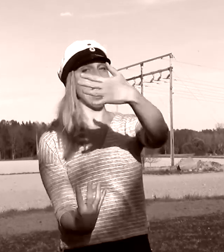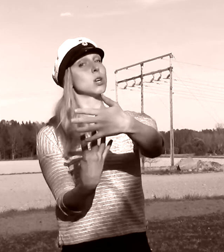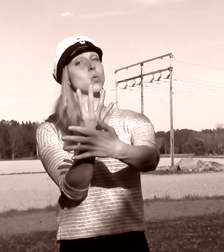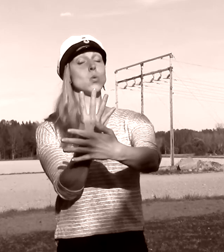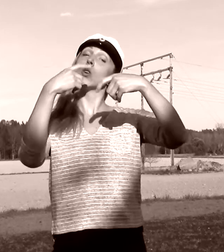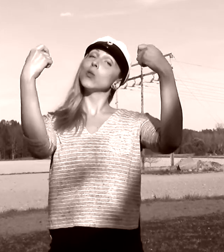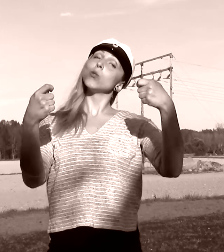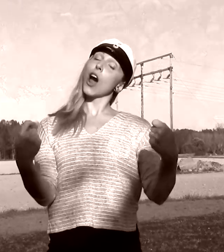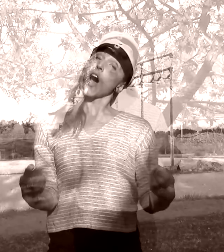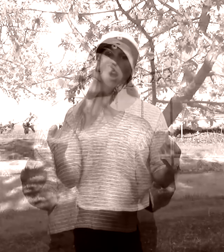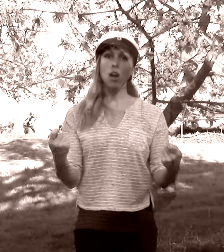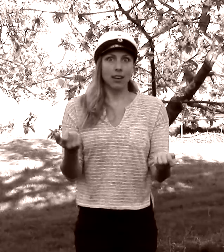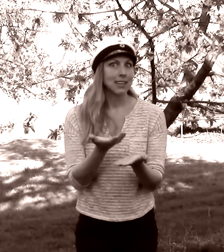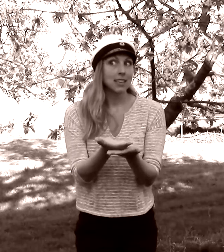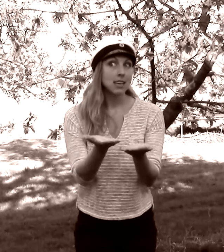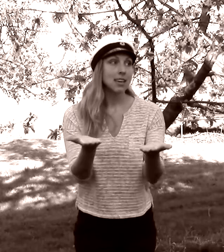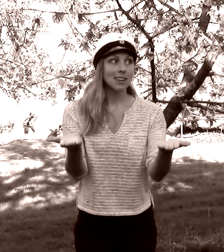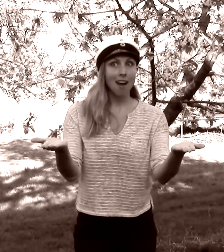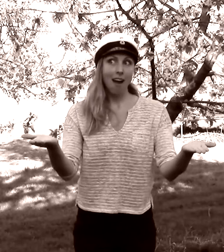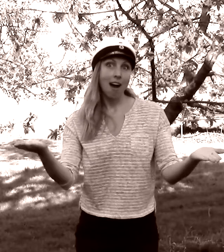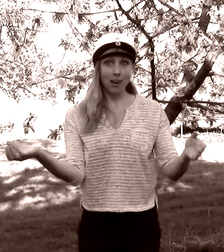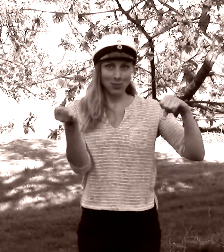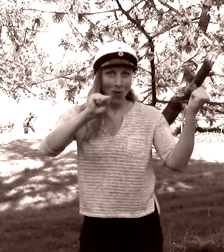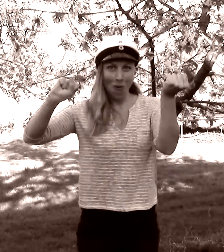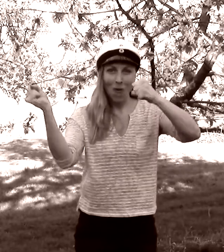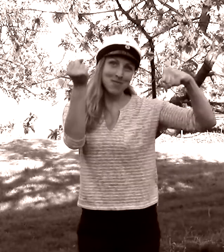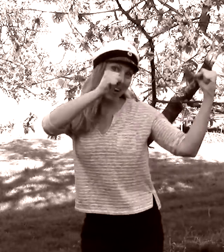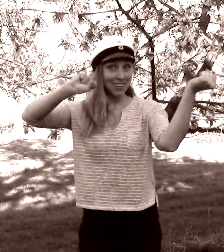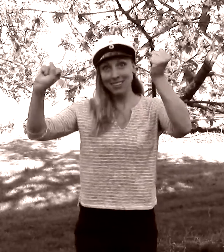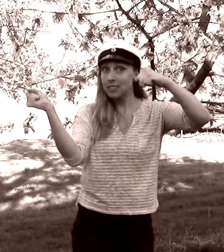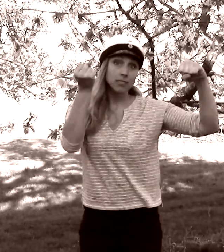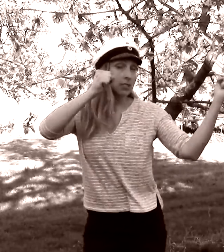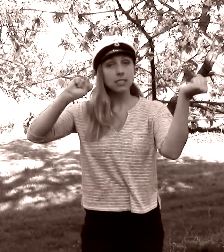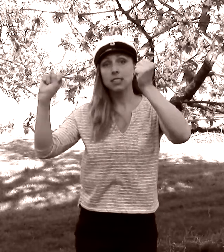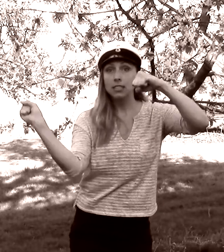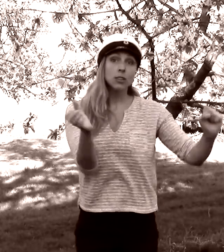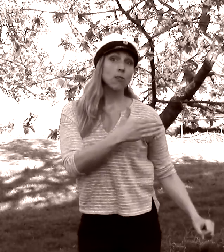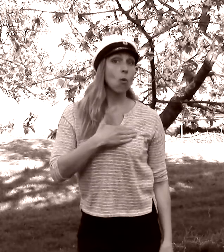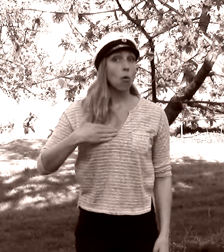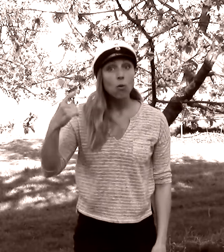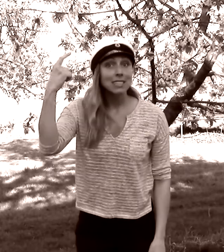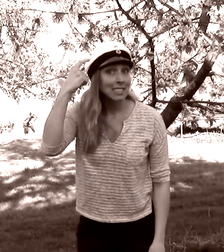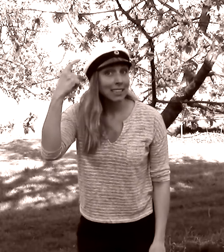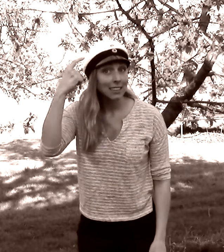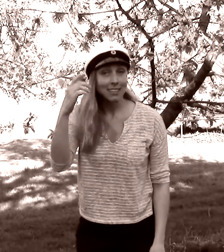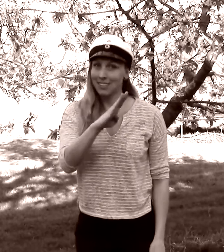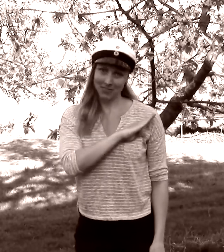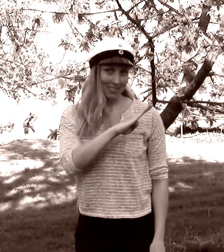grå Hurra! Inga stormare, i vår sinnebo,